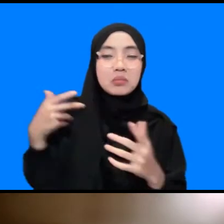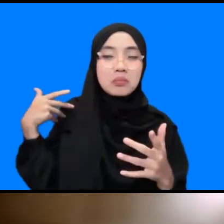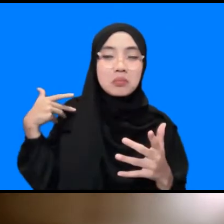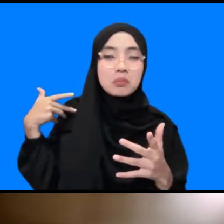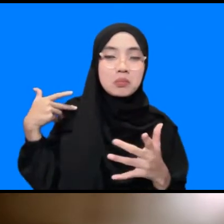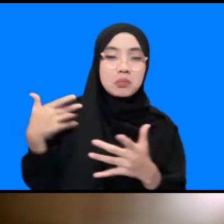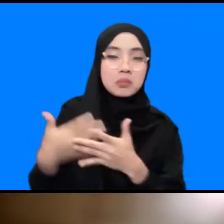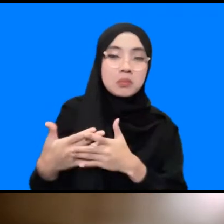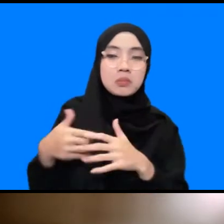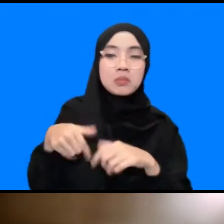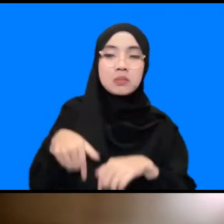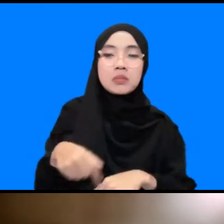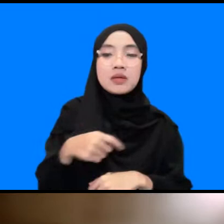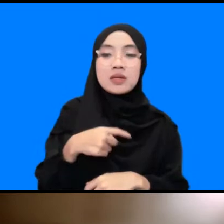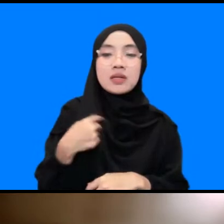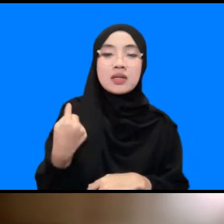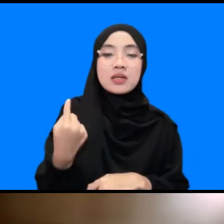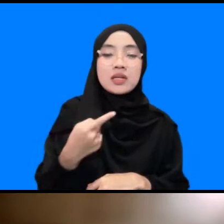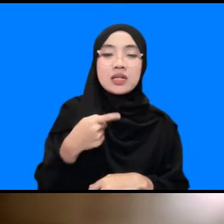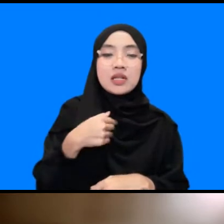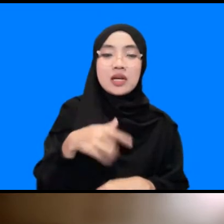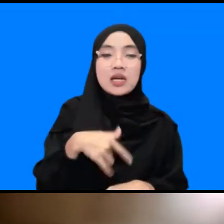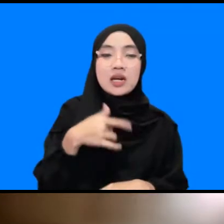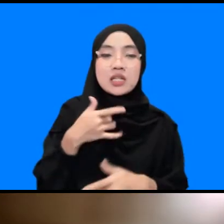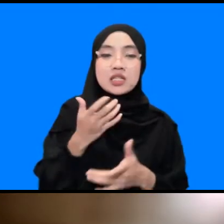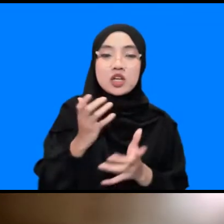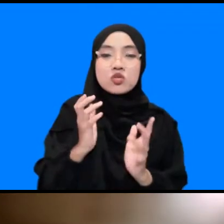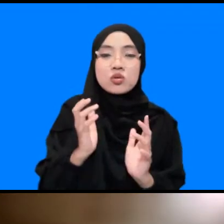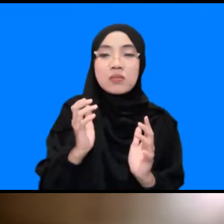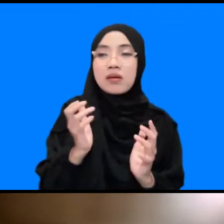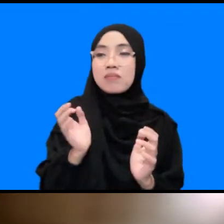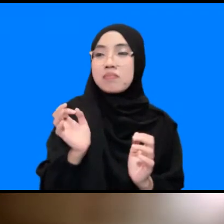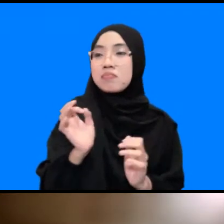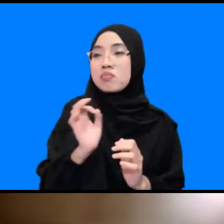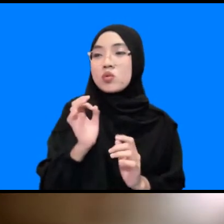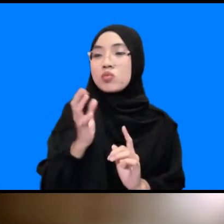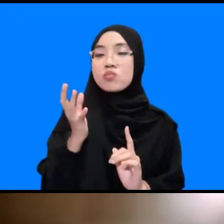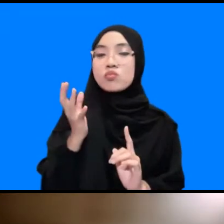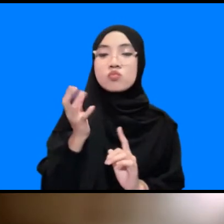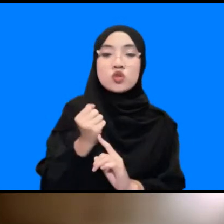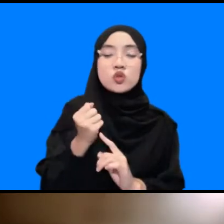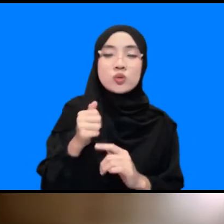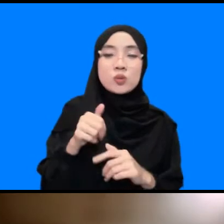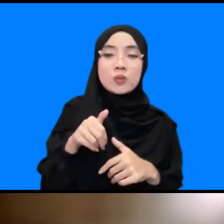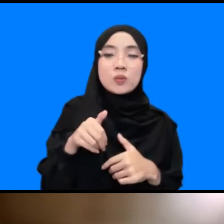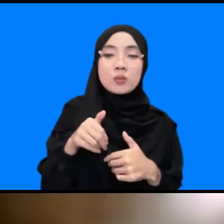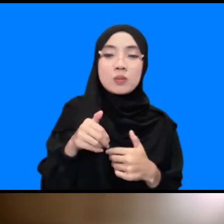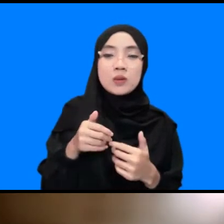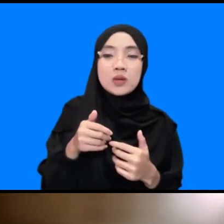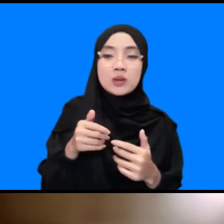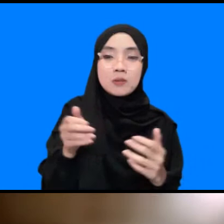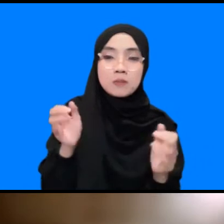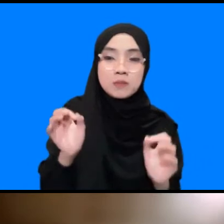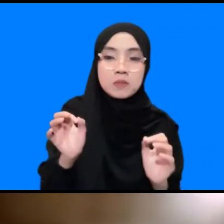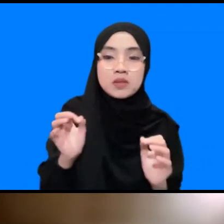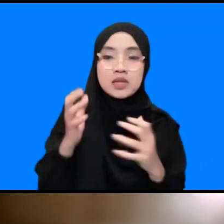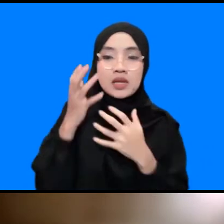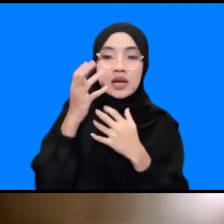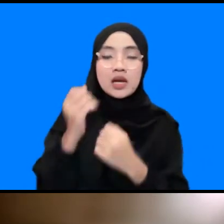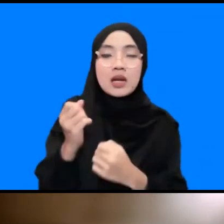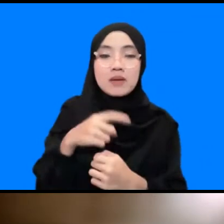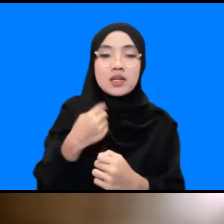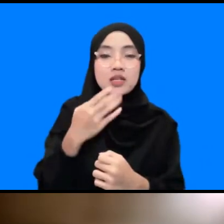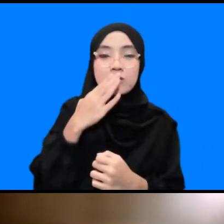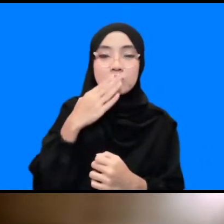ini kita alami belum terujud sebagaimana mestinya sesuai dengan harapan kita